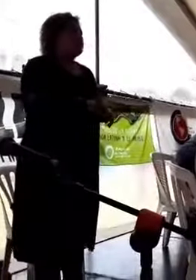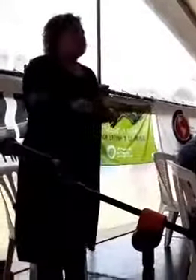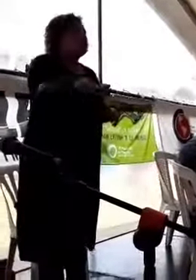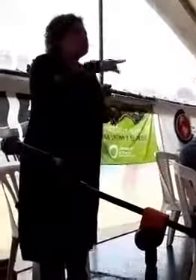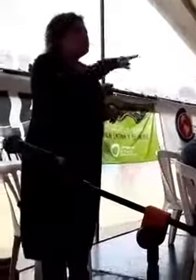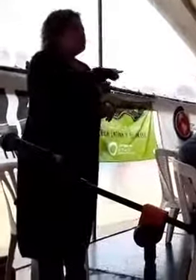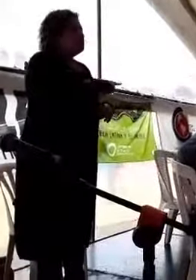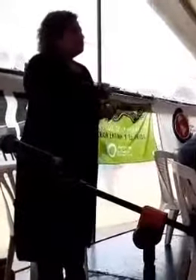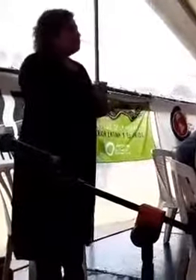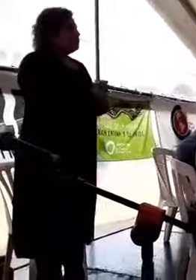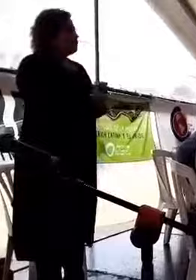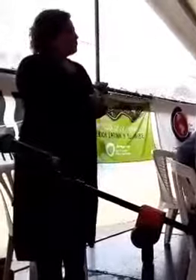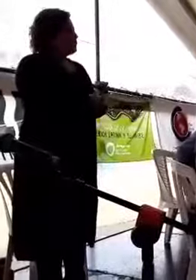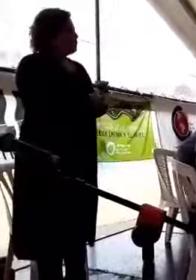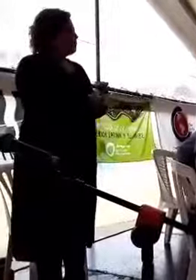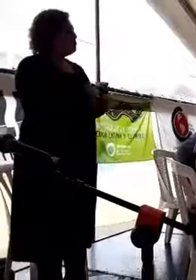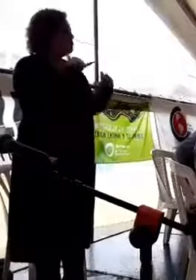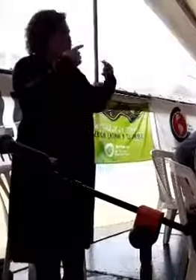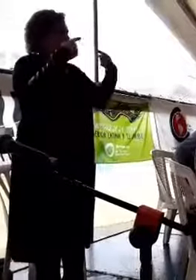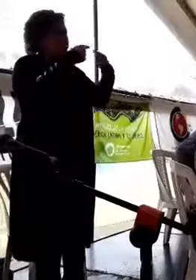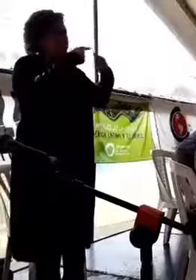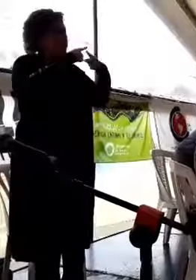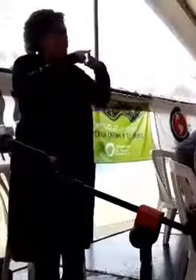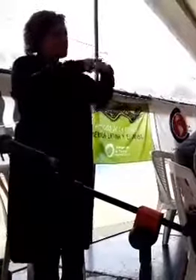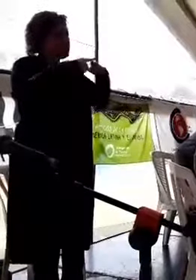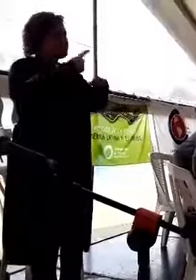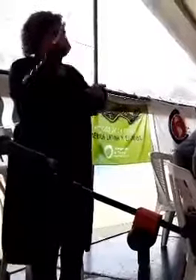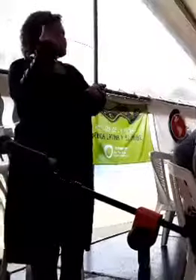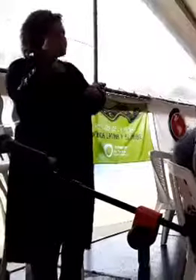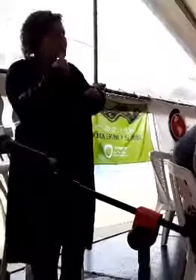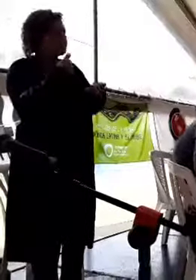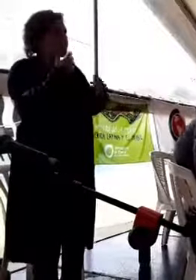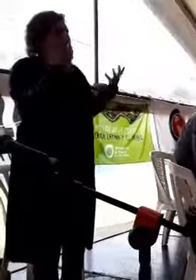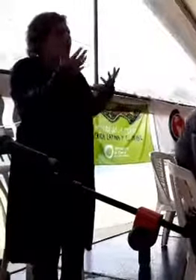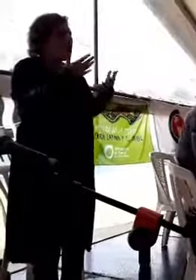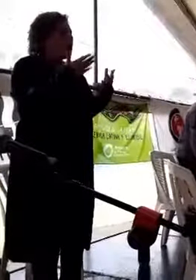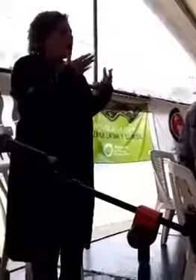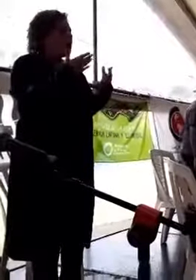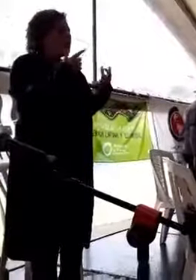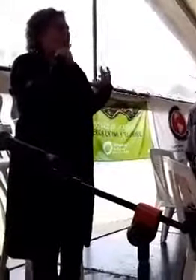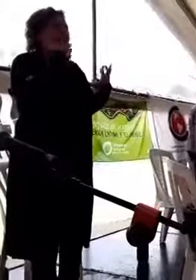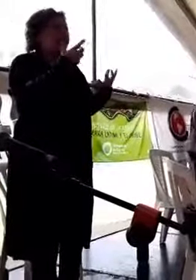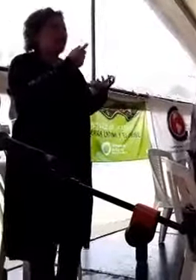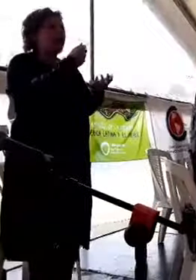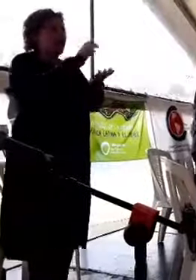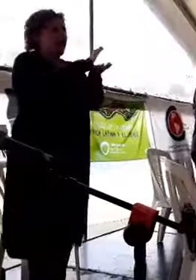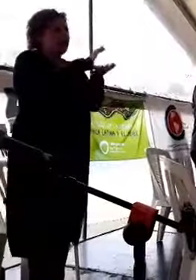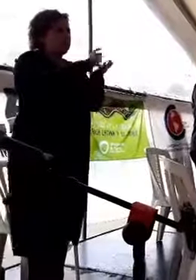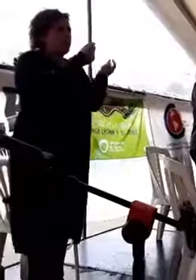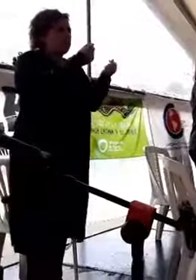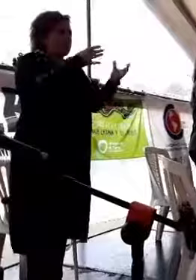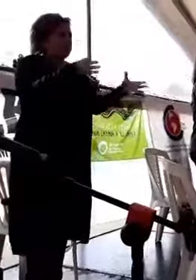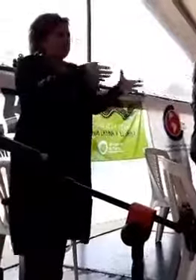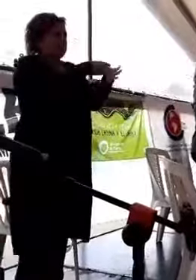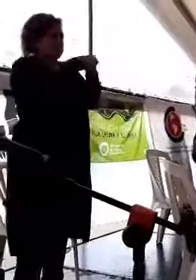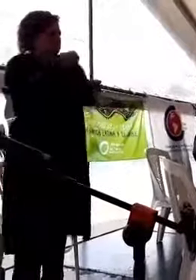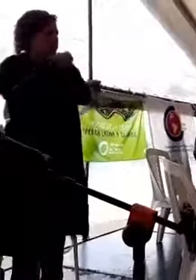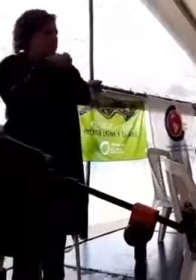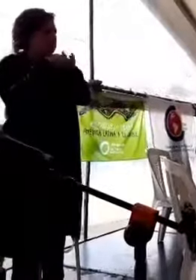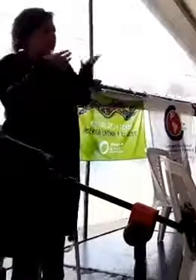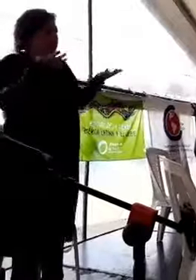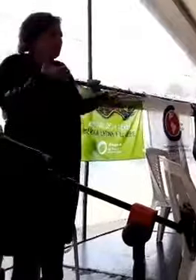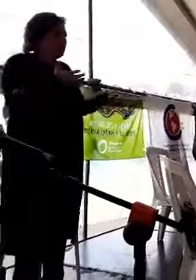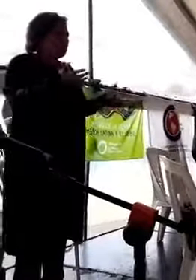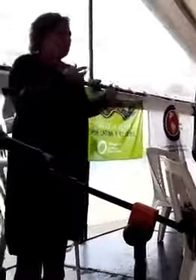discutiram ayer, a tendência à concentração de capital, a formação